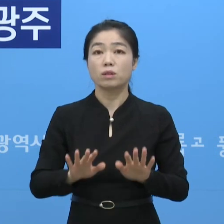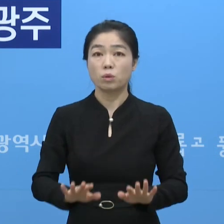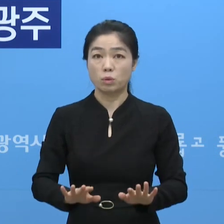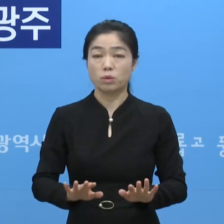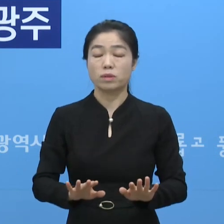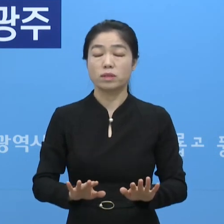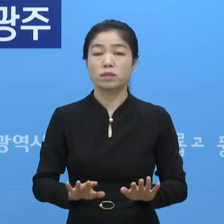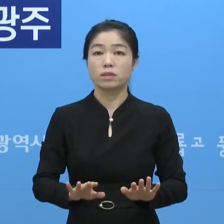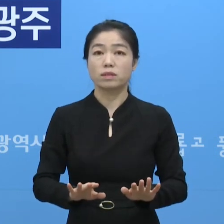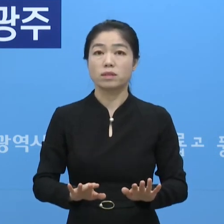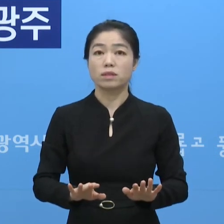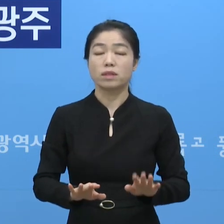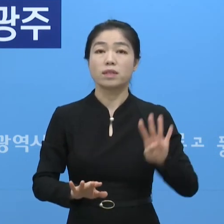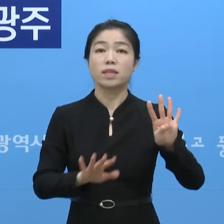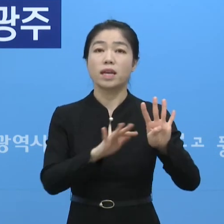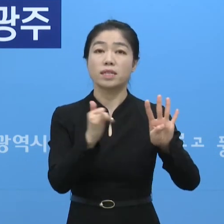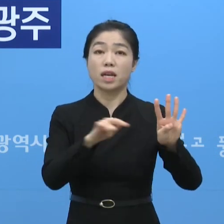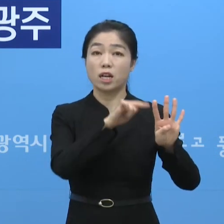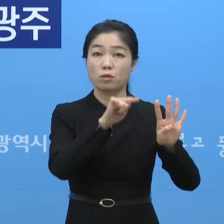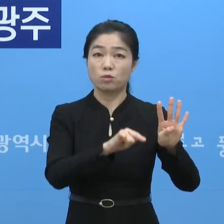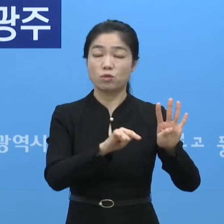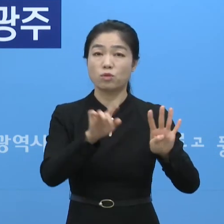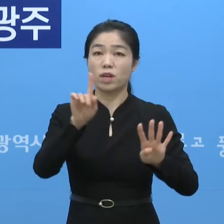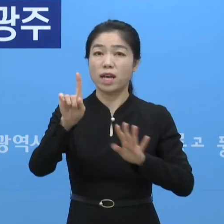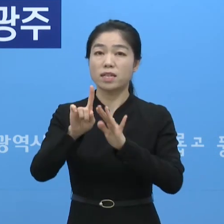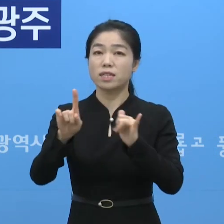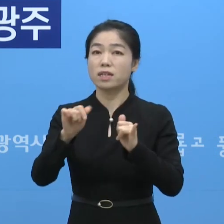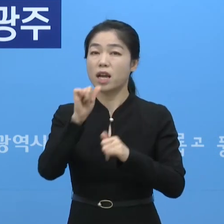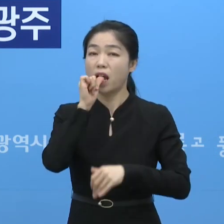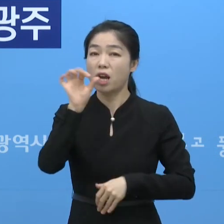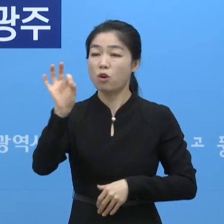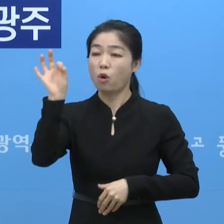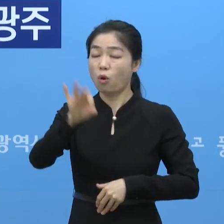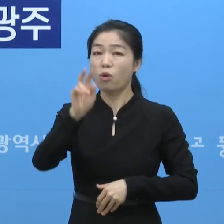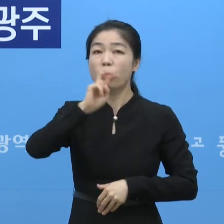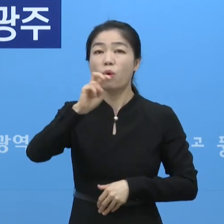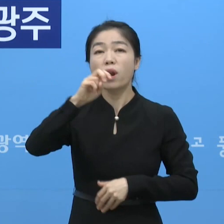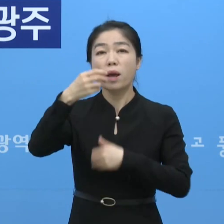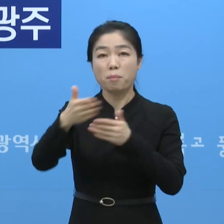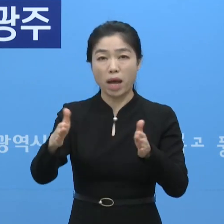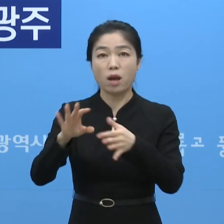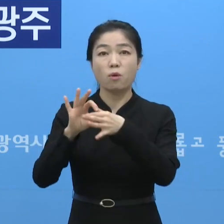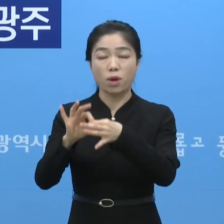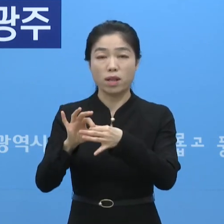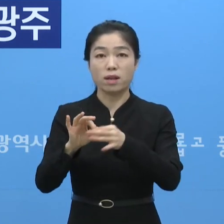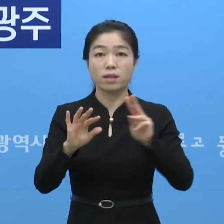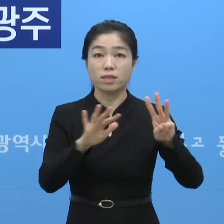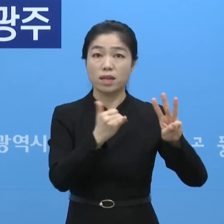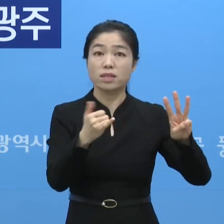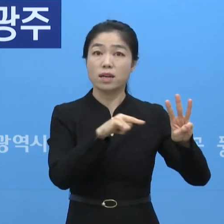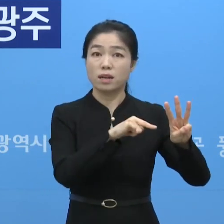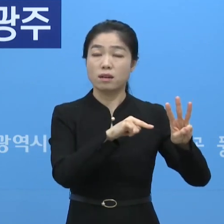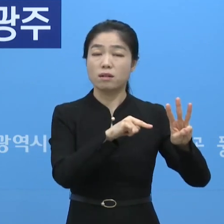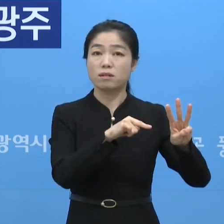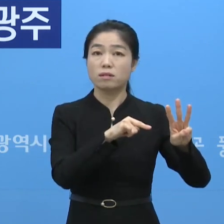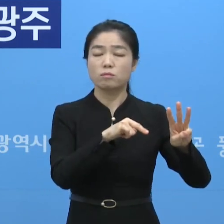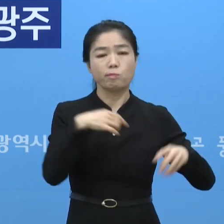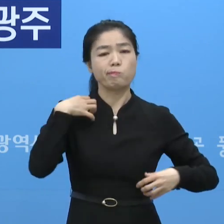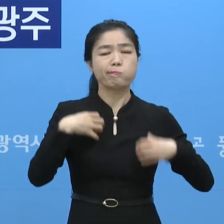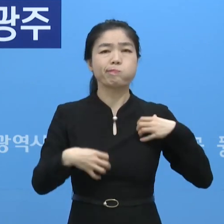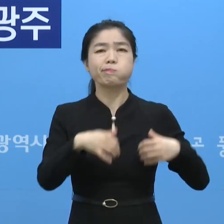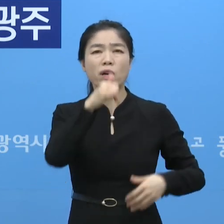오늘 현재까지 나온 사람 중 4명 중에 1명은 동전노래방 관련이고요. 그중에 또 3명은 지금